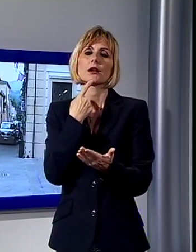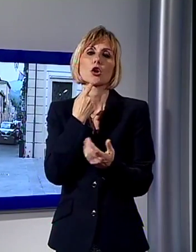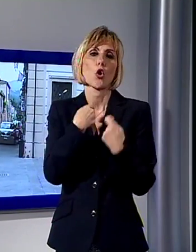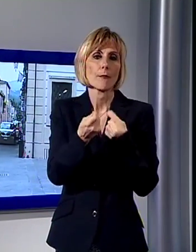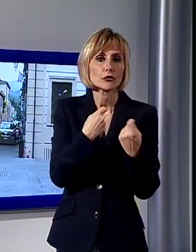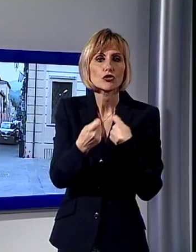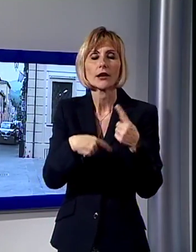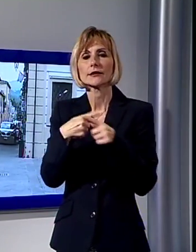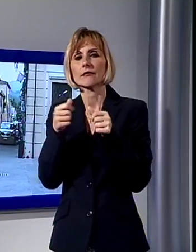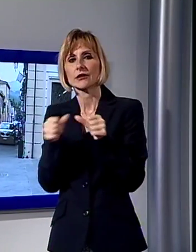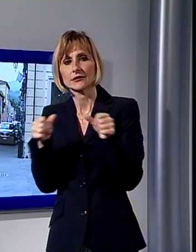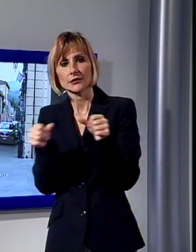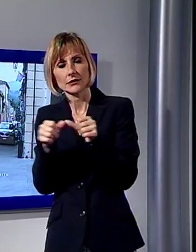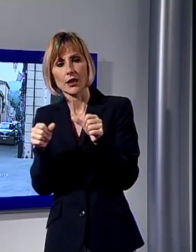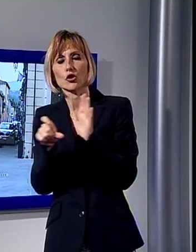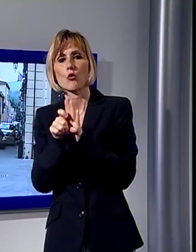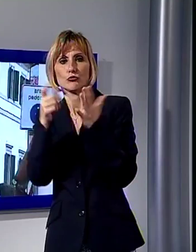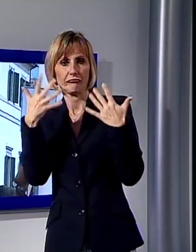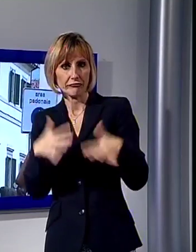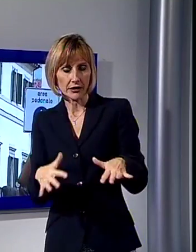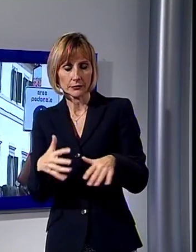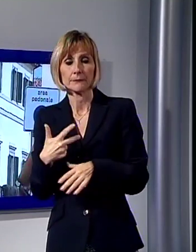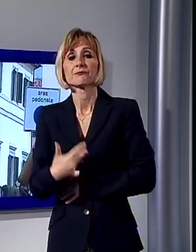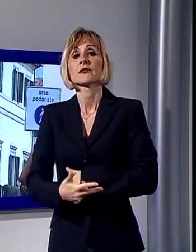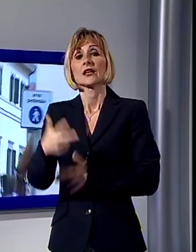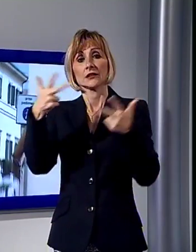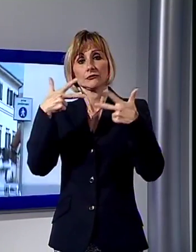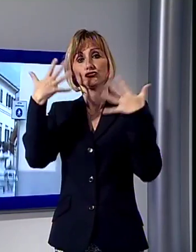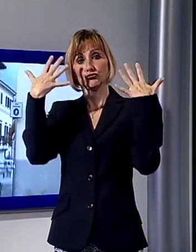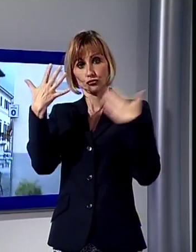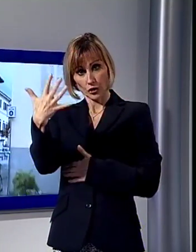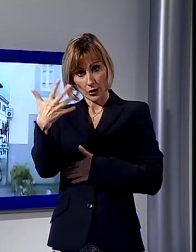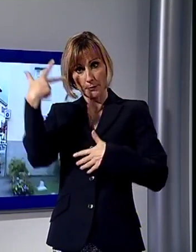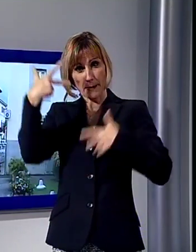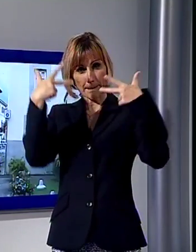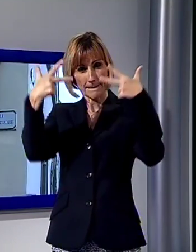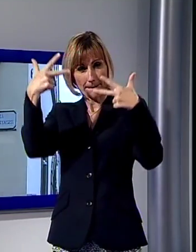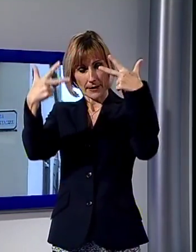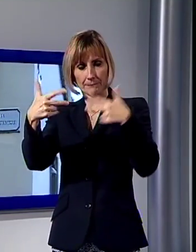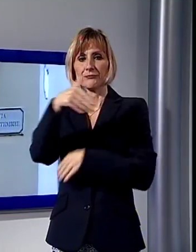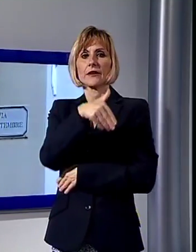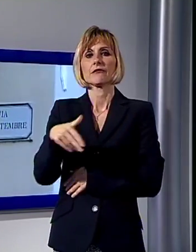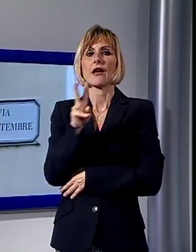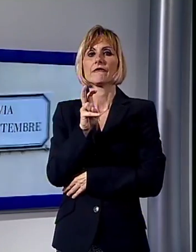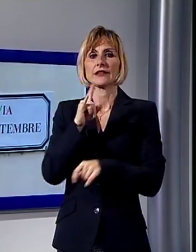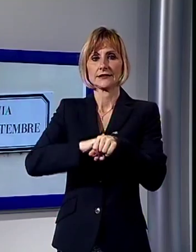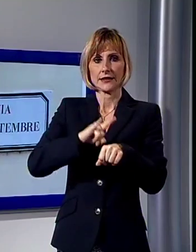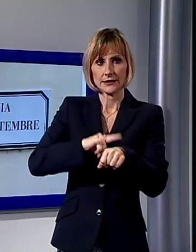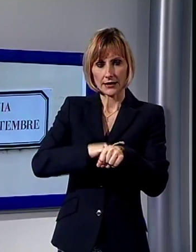dall'amministrazione comunale. Cinque i varchi che saranno installati nelle prossime settimane. Via 20 Settembre, all'altezza di